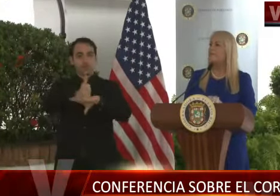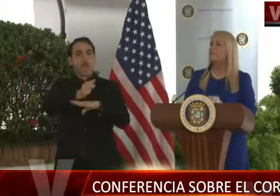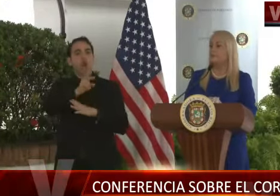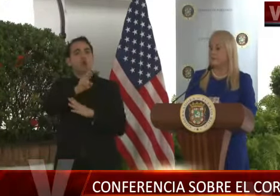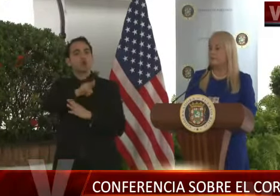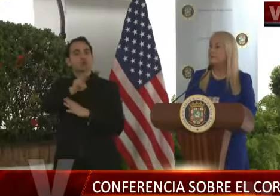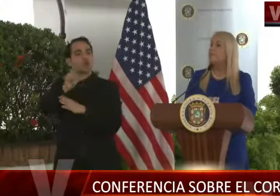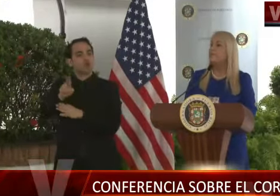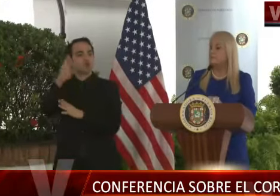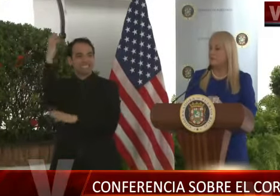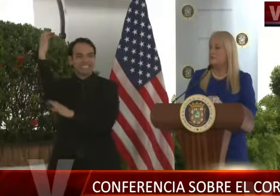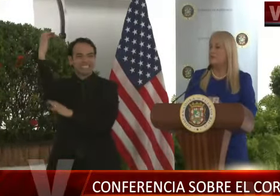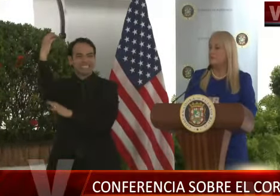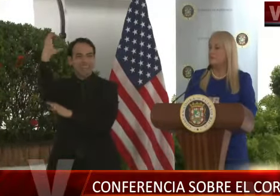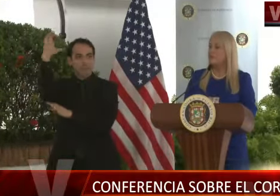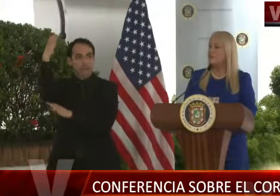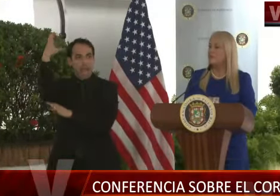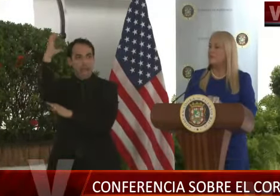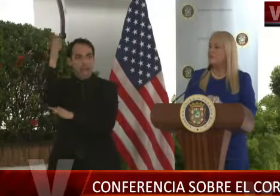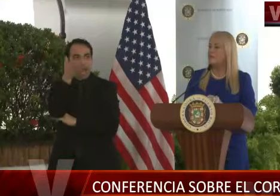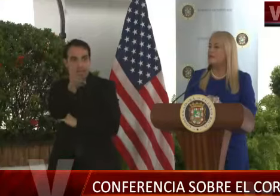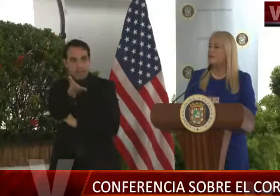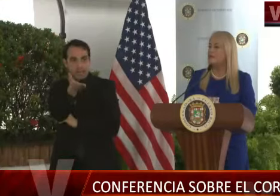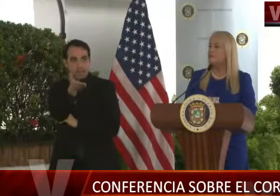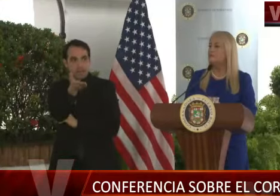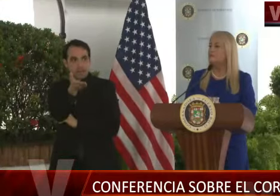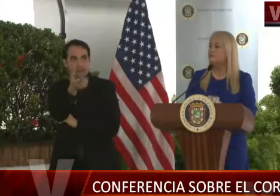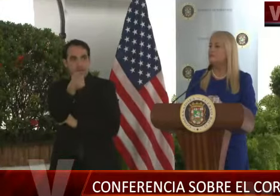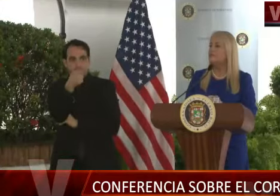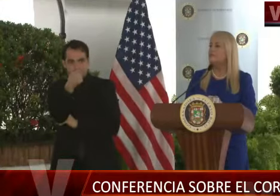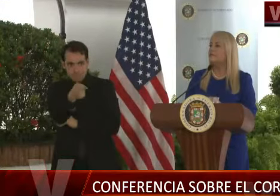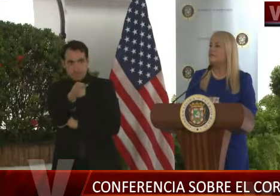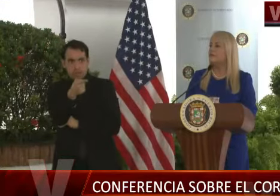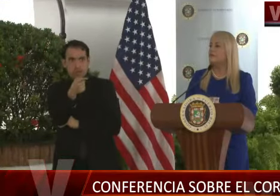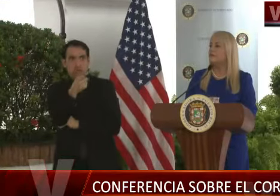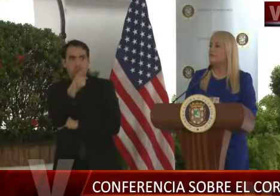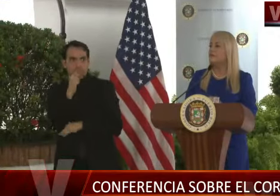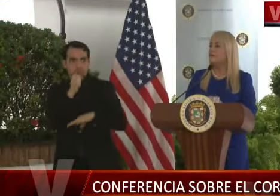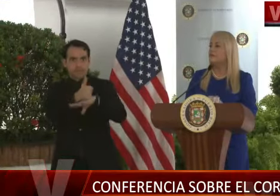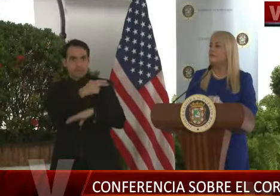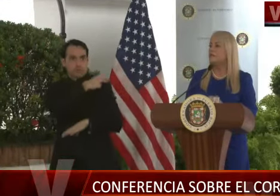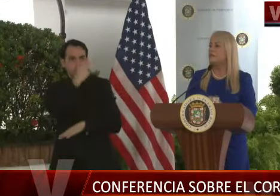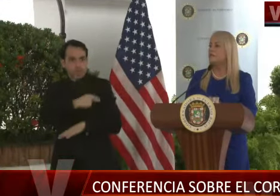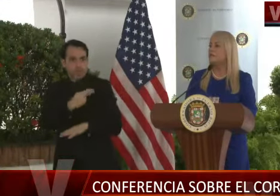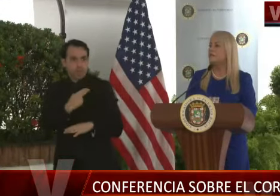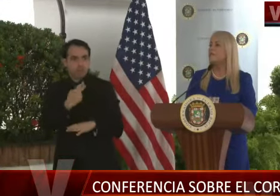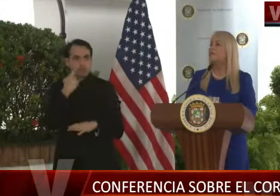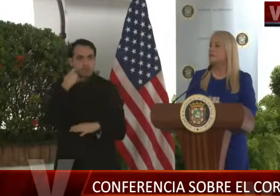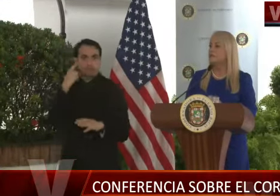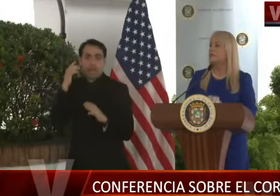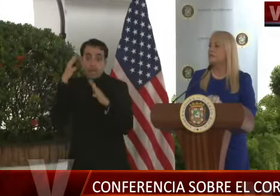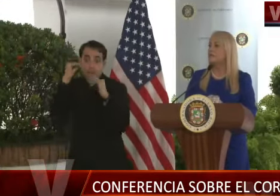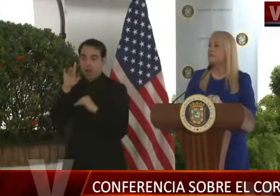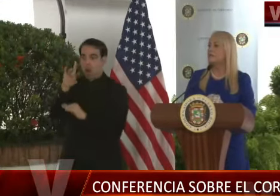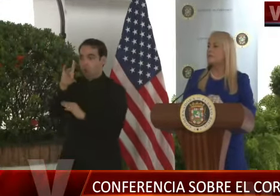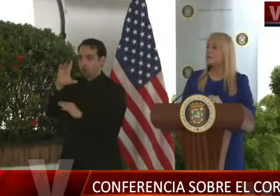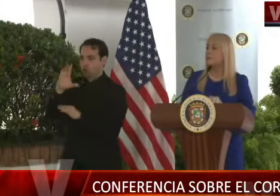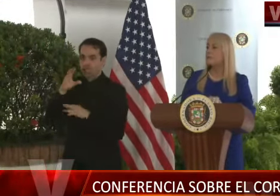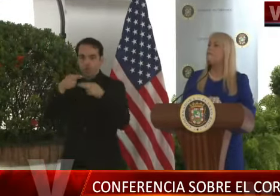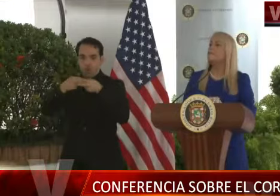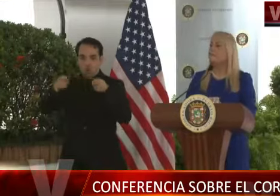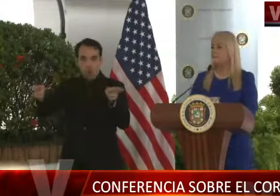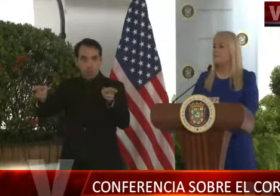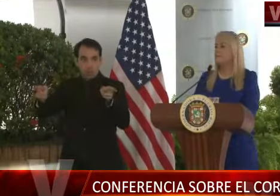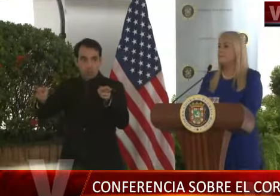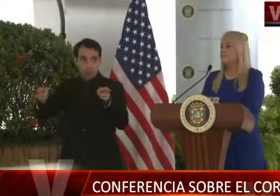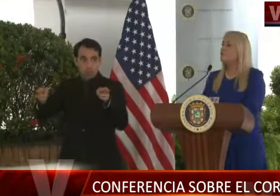en caso de que explotaran los casos, poder atender a los pacientes en esa área. Se habla de que serían 800 cuartos inicialmente y a